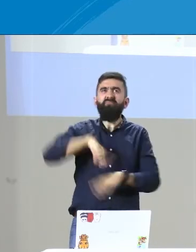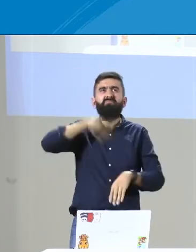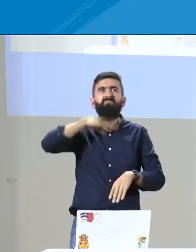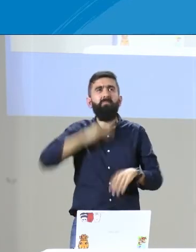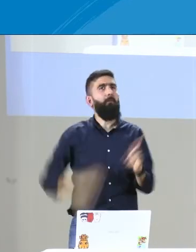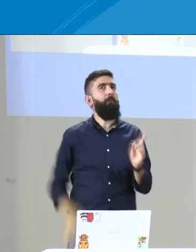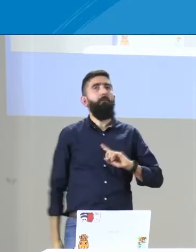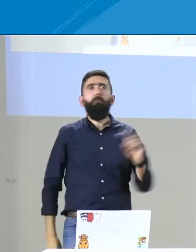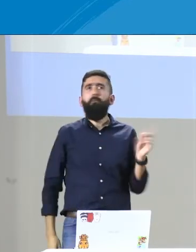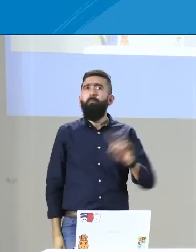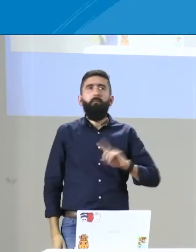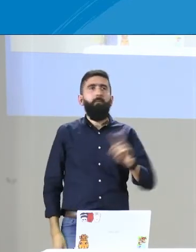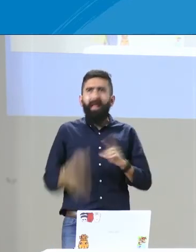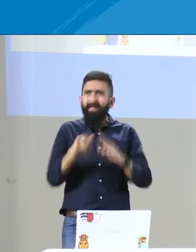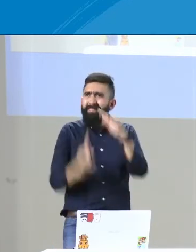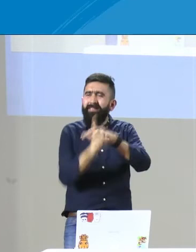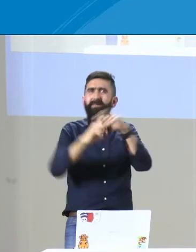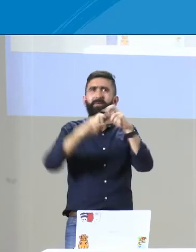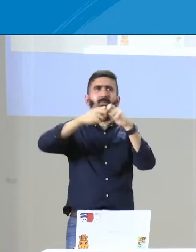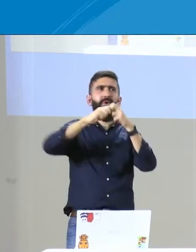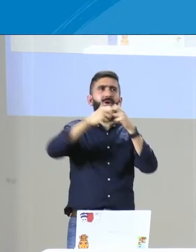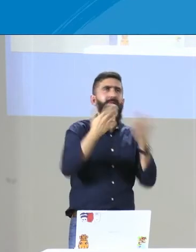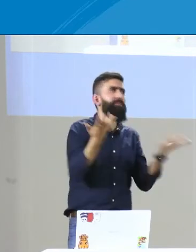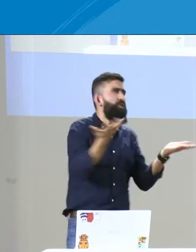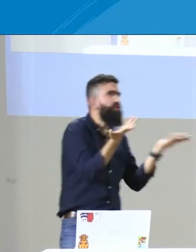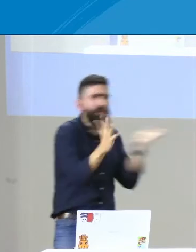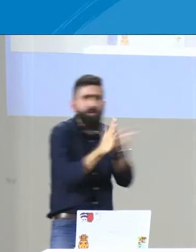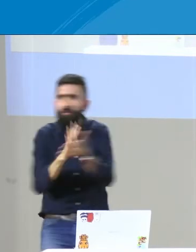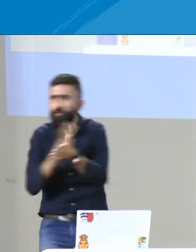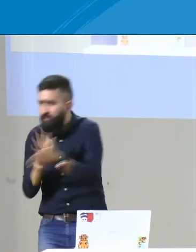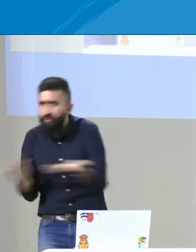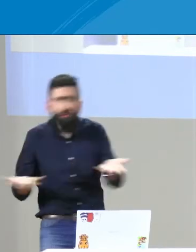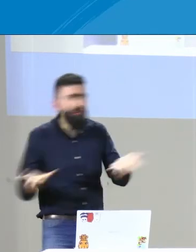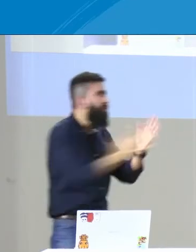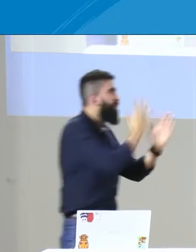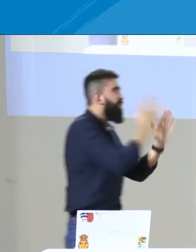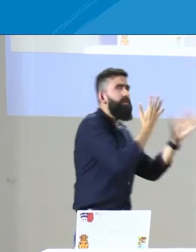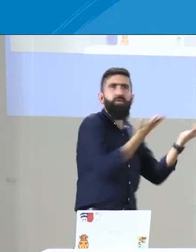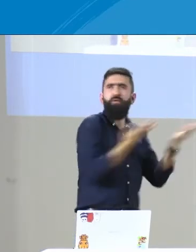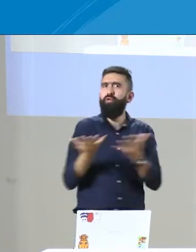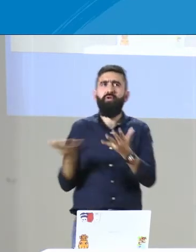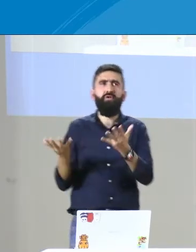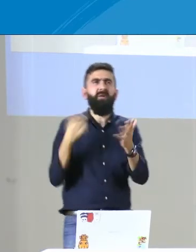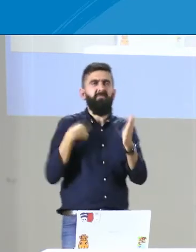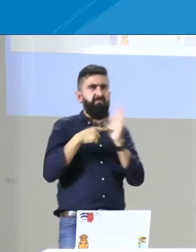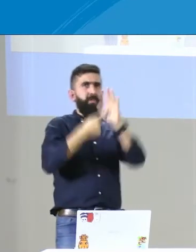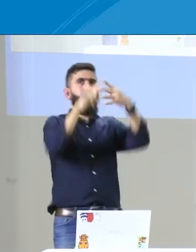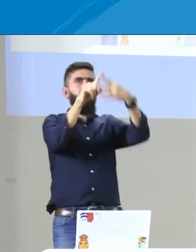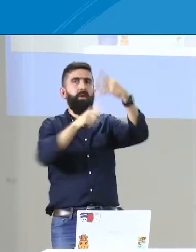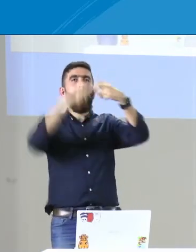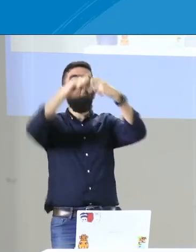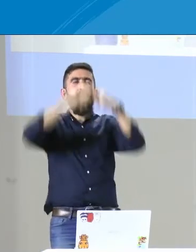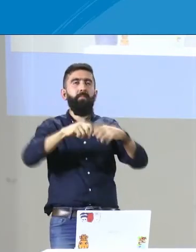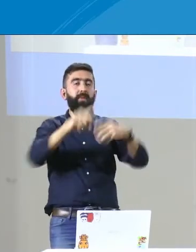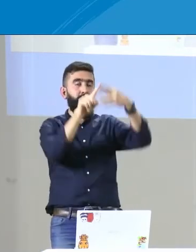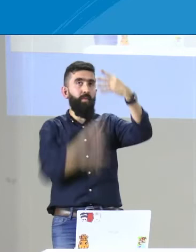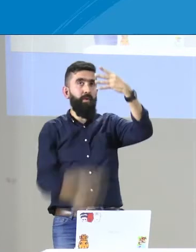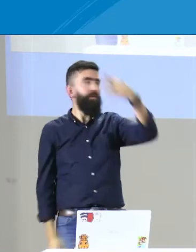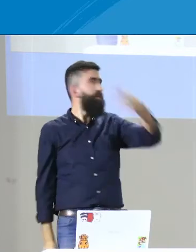allí, pero información completa suficiente que esté allí realmente no lo hay. Entonces, ¿dónde está esa información? No hay datos oficiales al